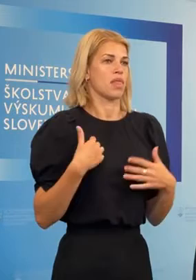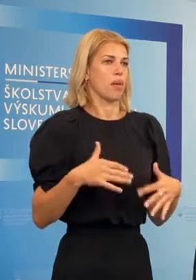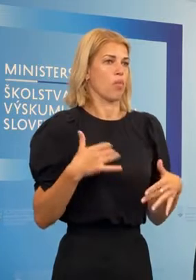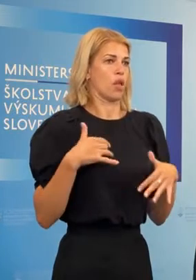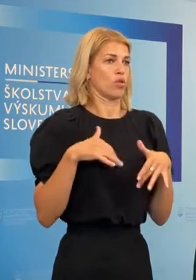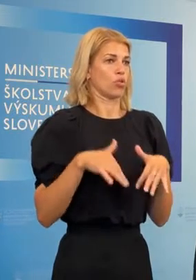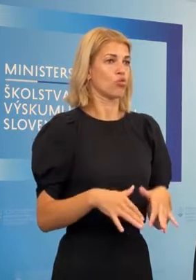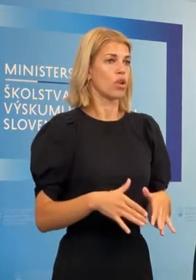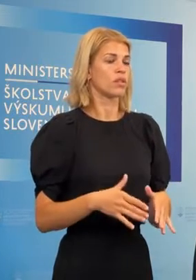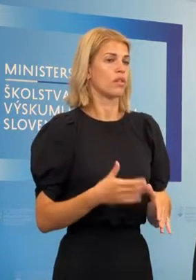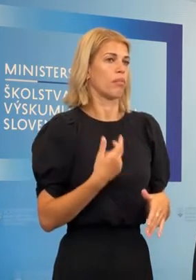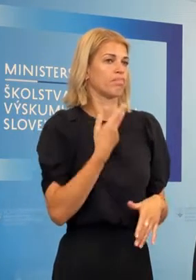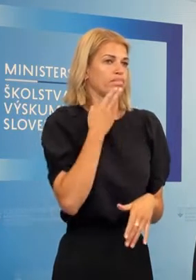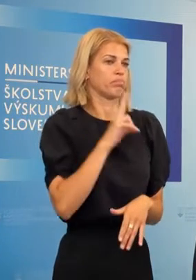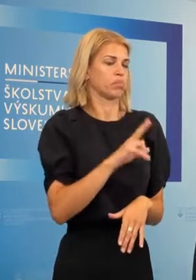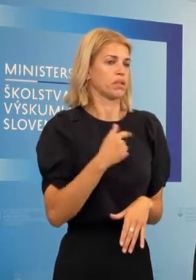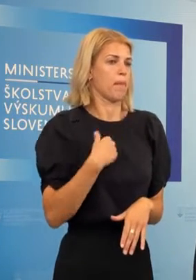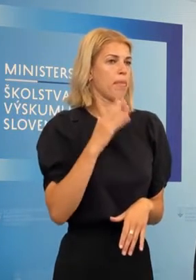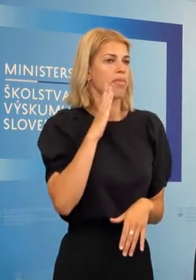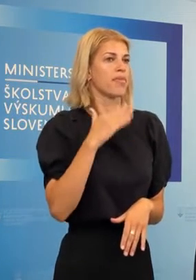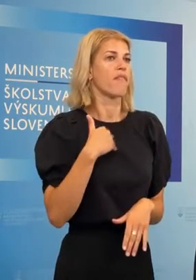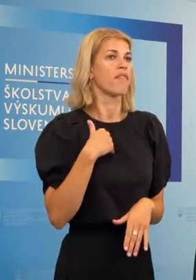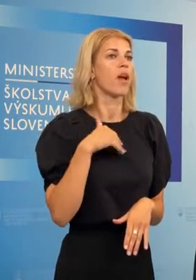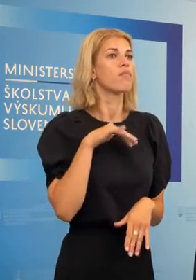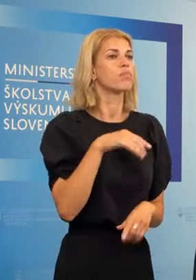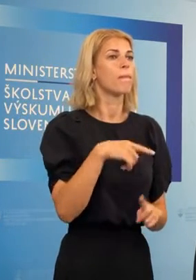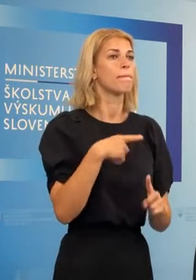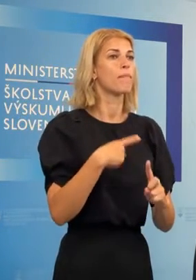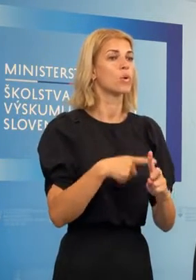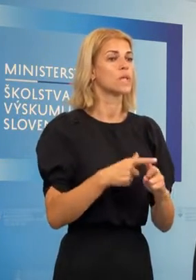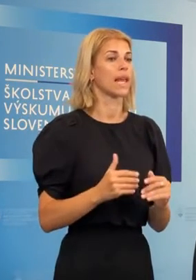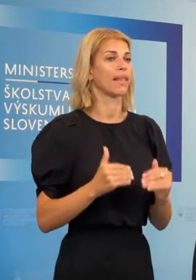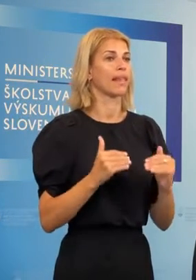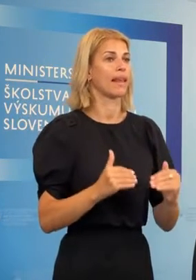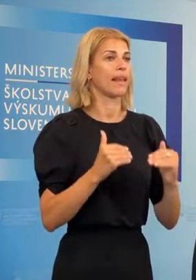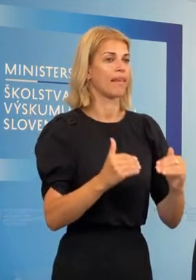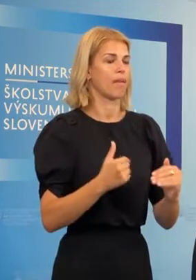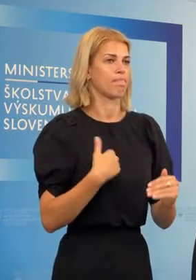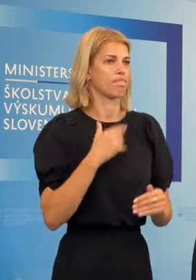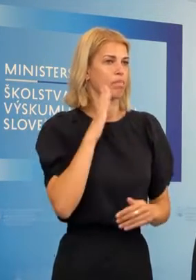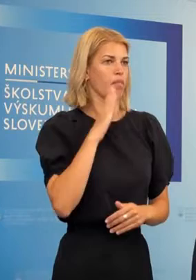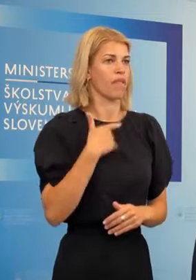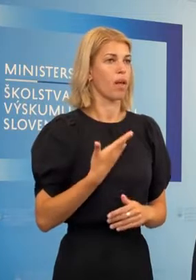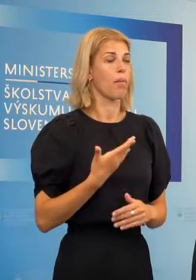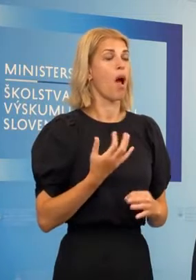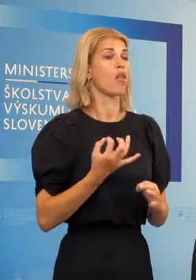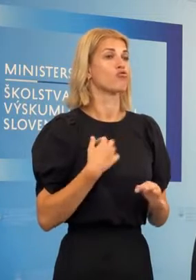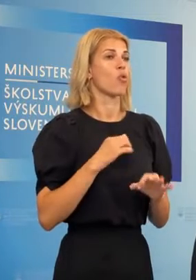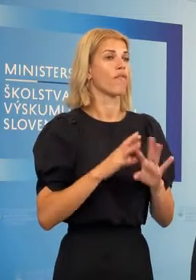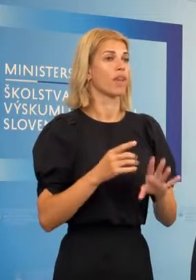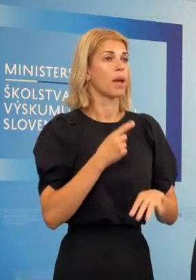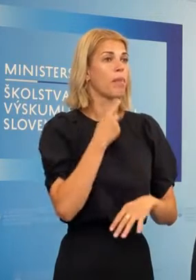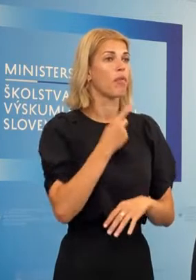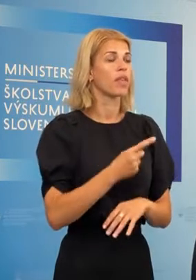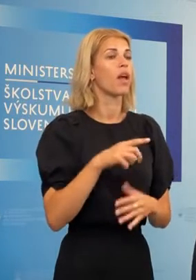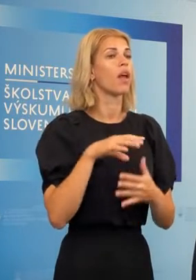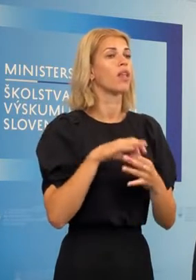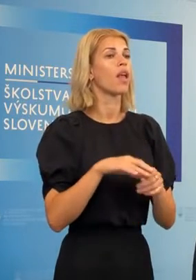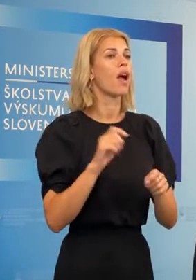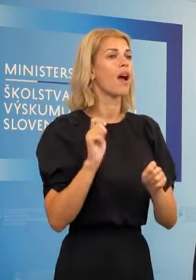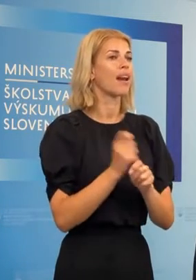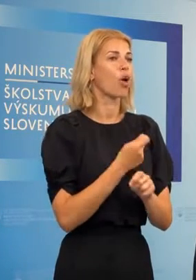a priznám sa, že neviem, že by sa nejako pozitívne posunuli vpred. To, čo môžeme povedať, že v rámci